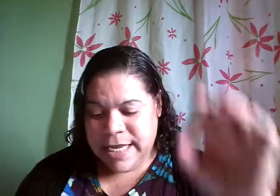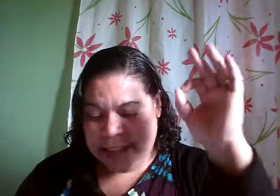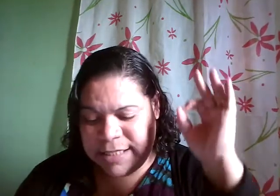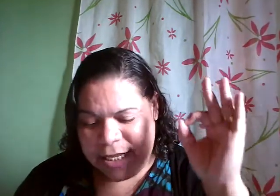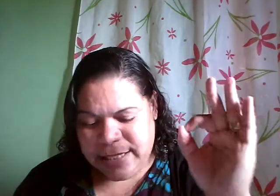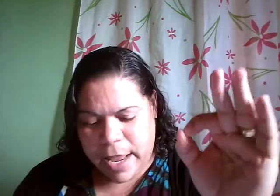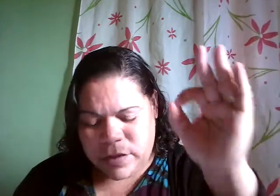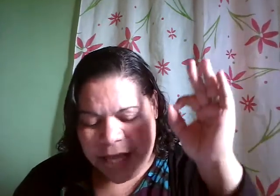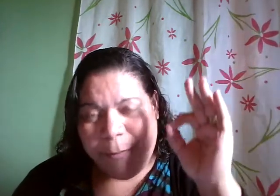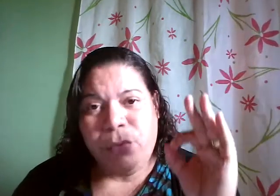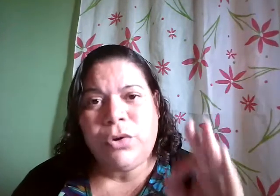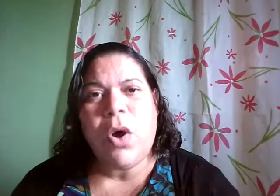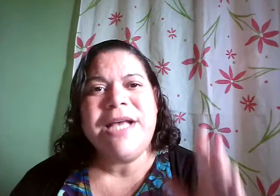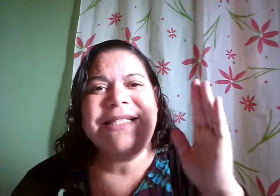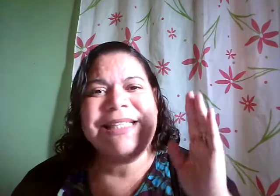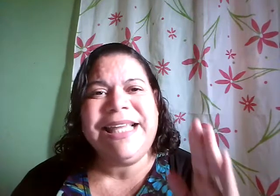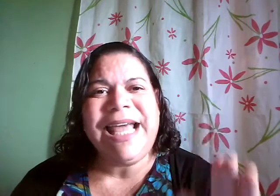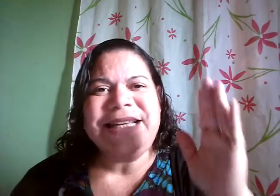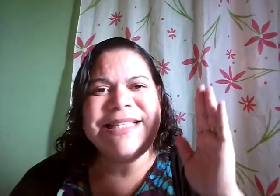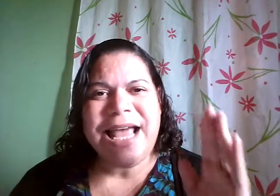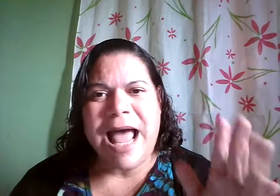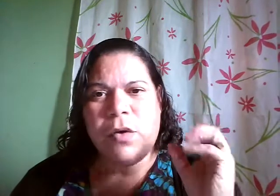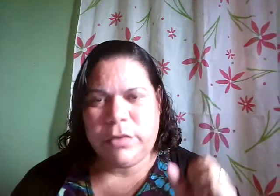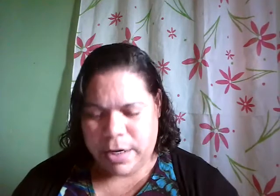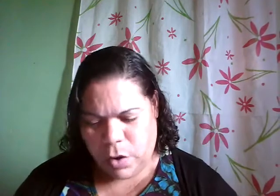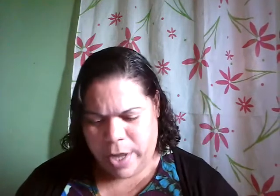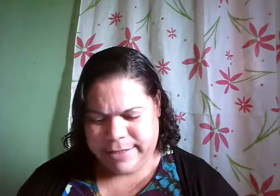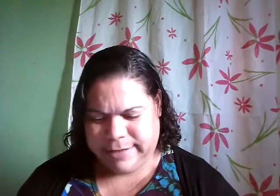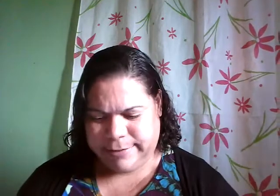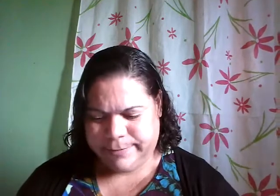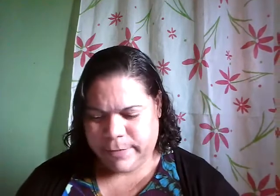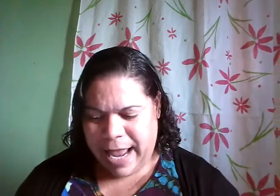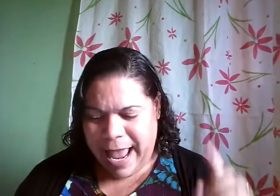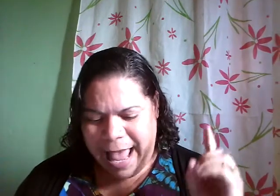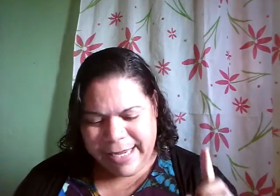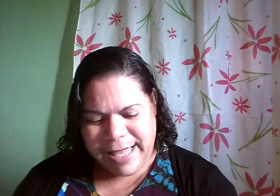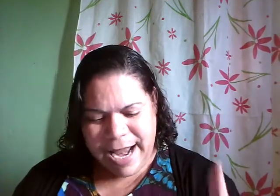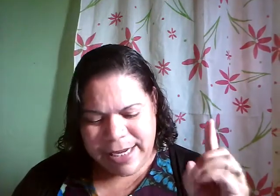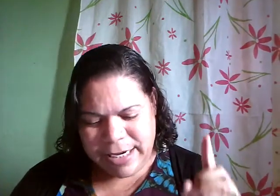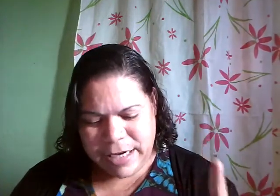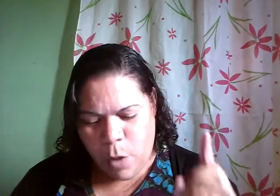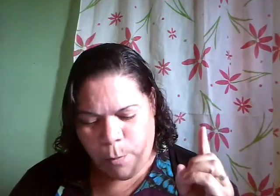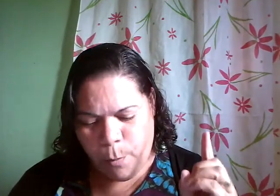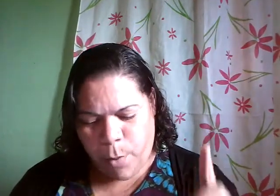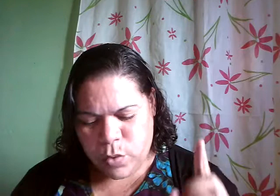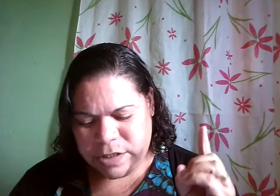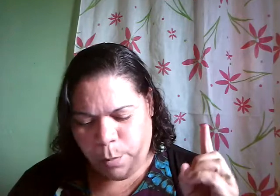Se Deus é por nós, quem será contra nós? Aquele que não poupou o seu